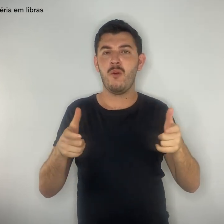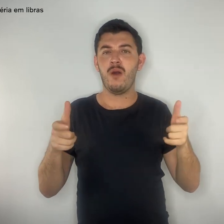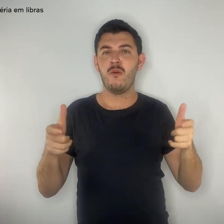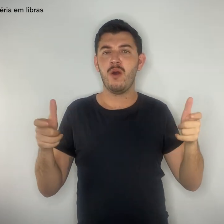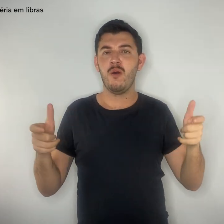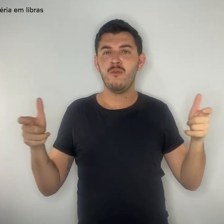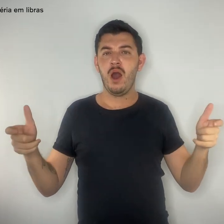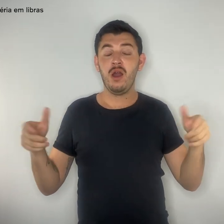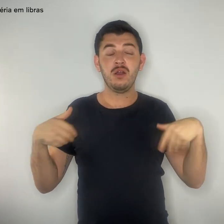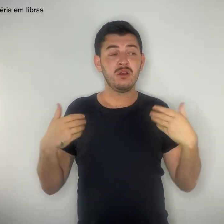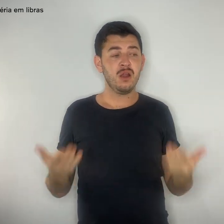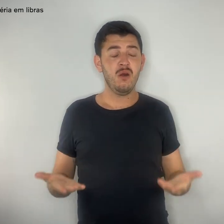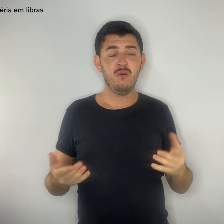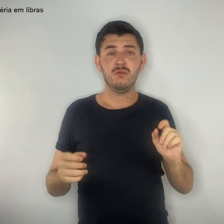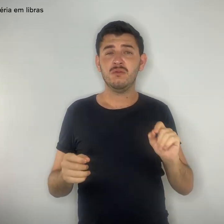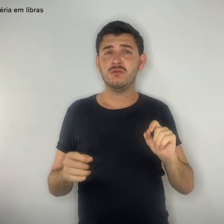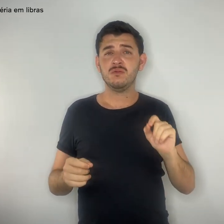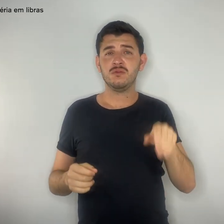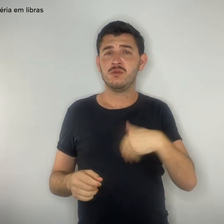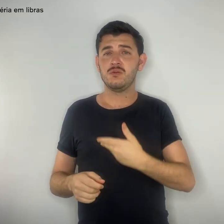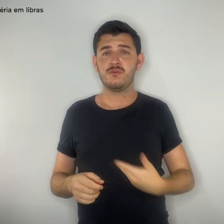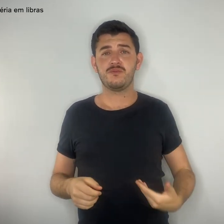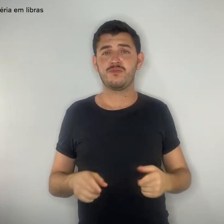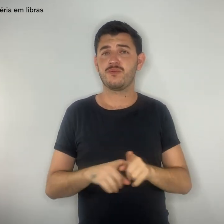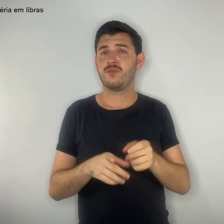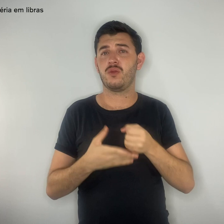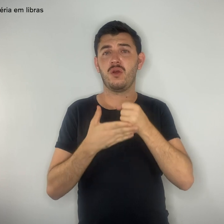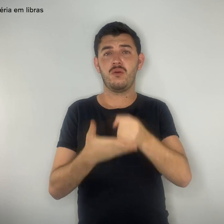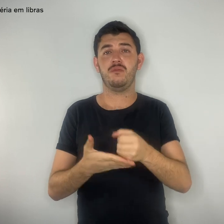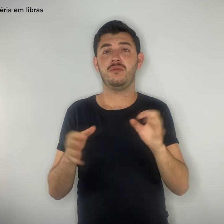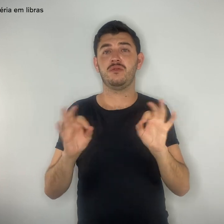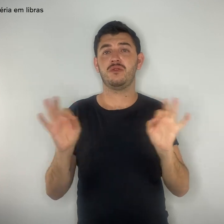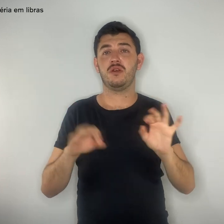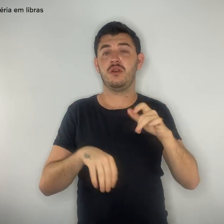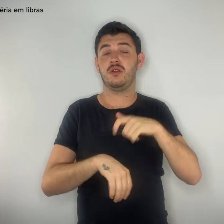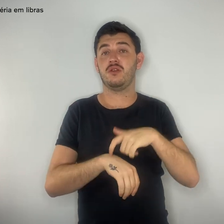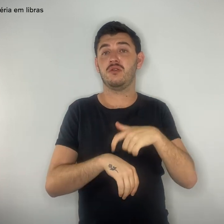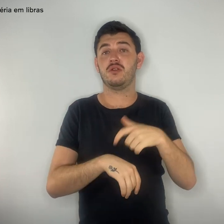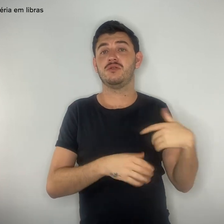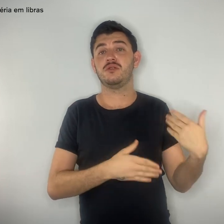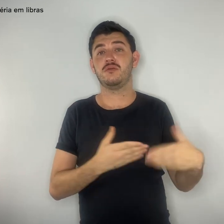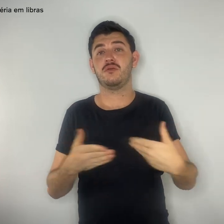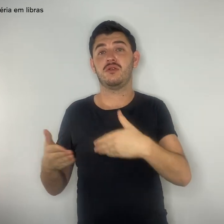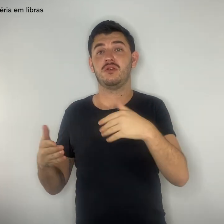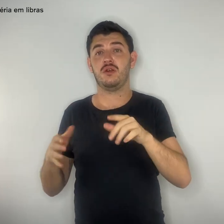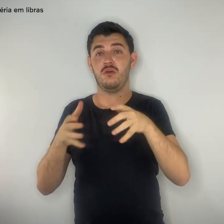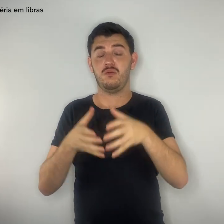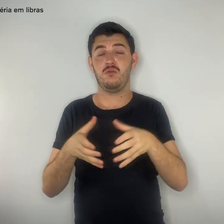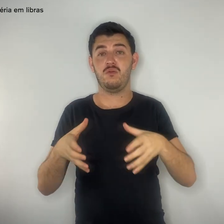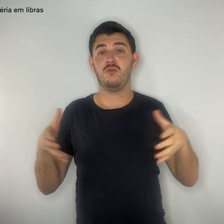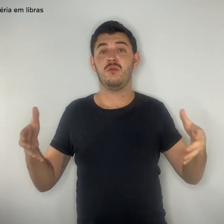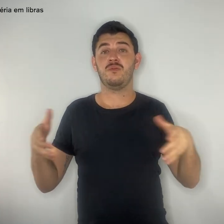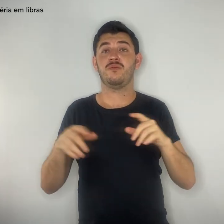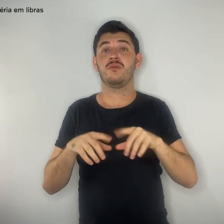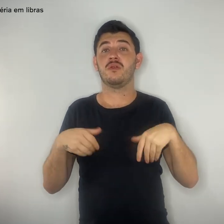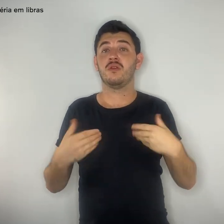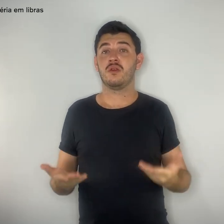não se fez presente nesse crescimento. Praticamente, todas as turmas